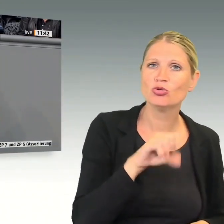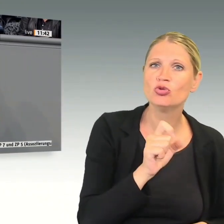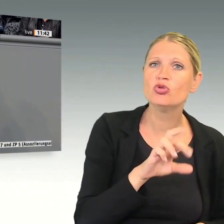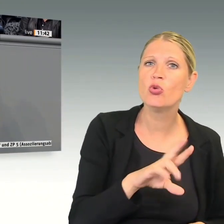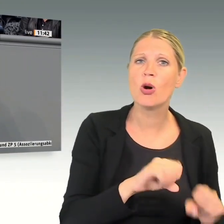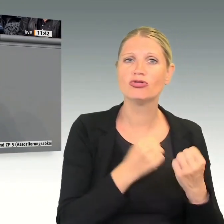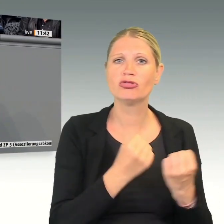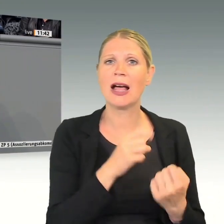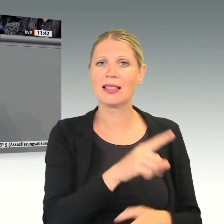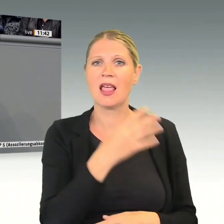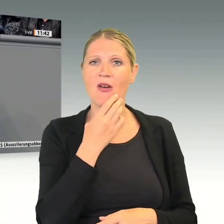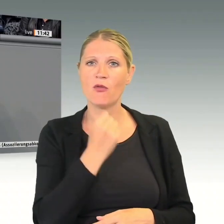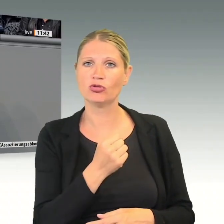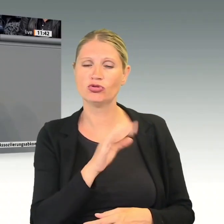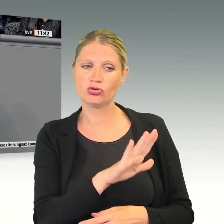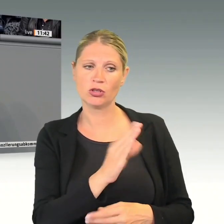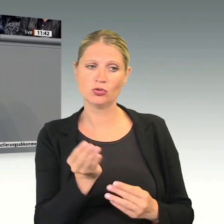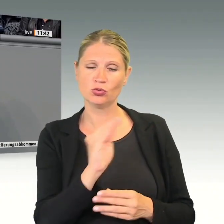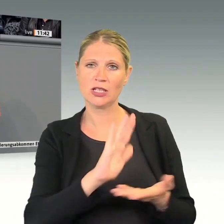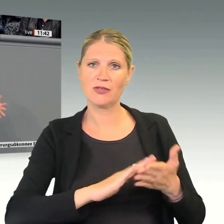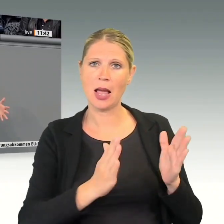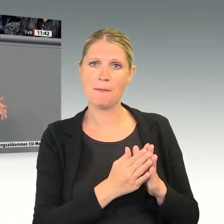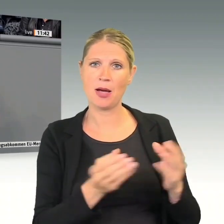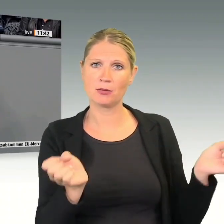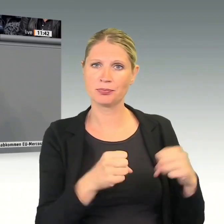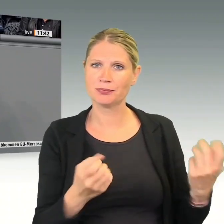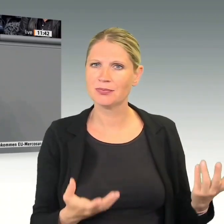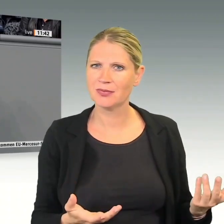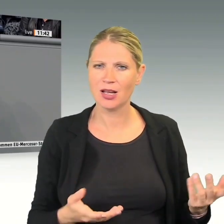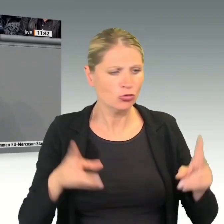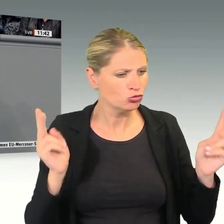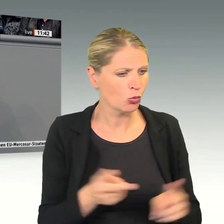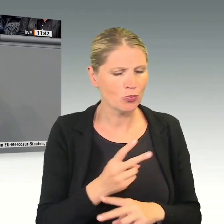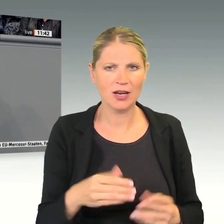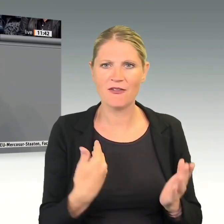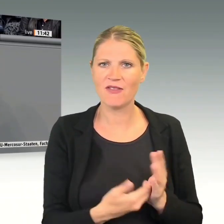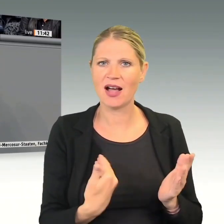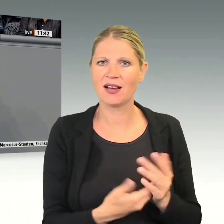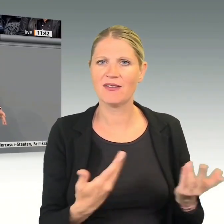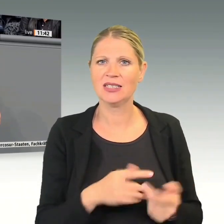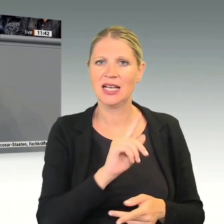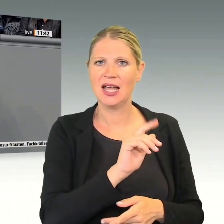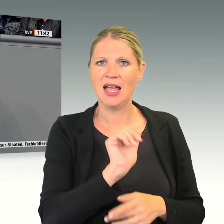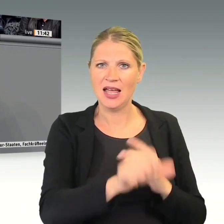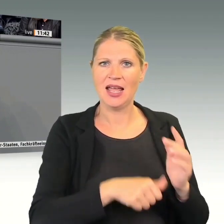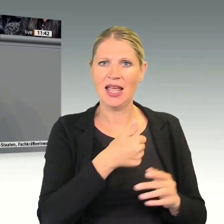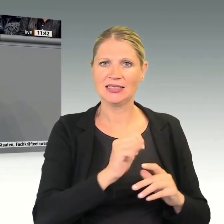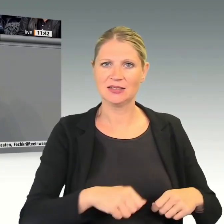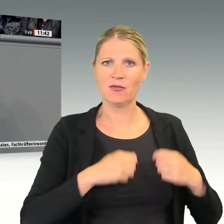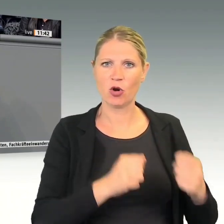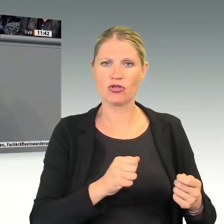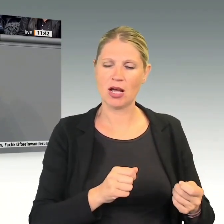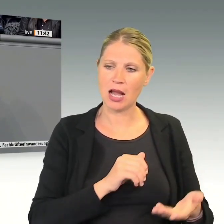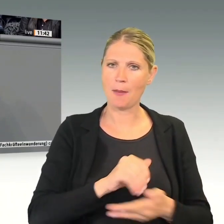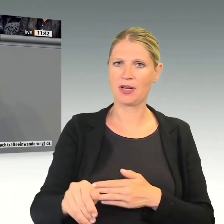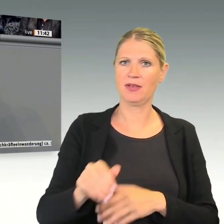diese Zusatzvereinbarung abzuschließen. Fakt ist doch, die haben den ersten Vorschlag empört zurückgewiesen, und